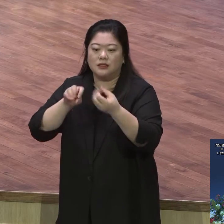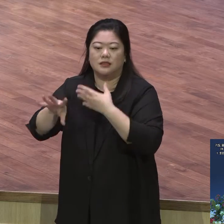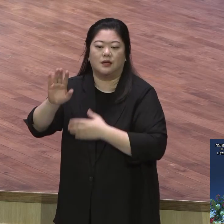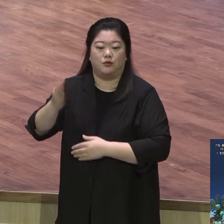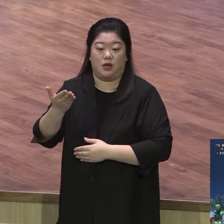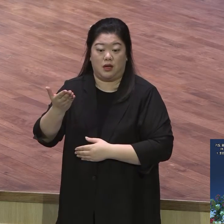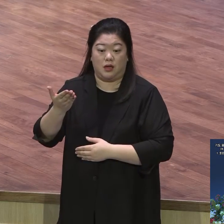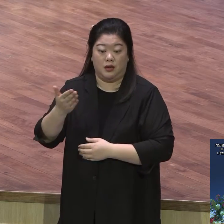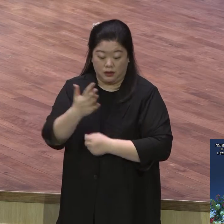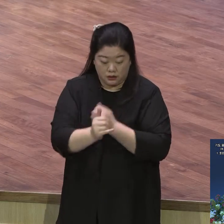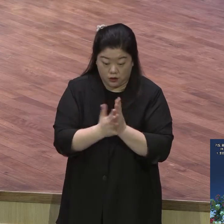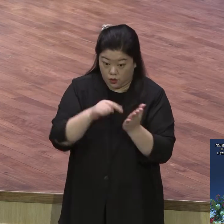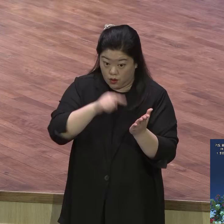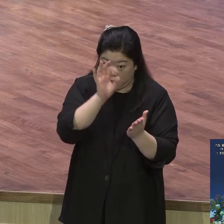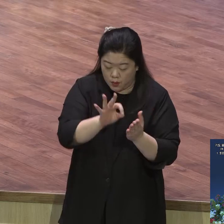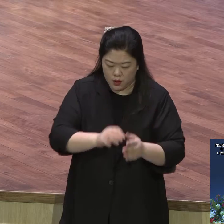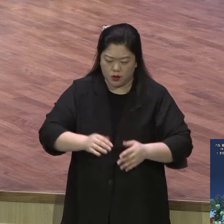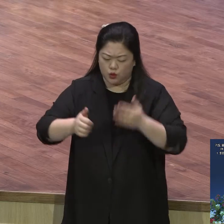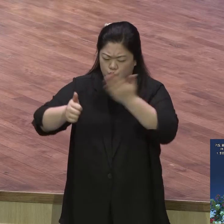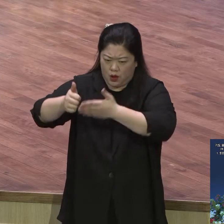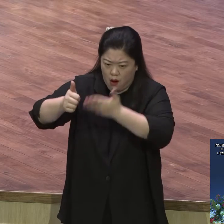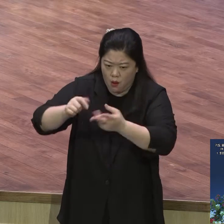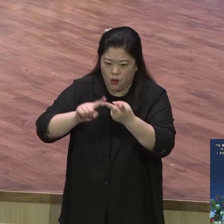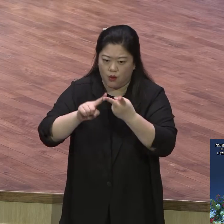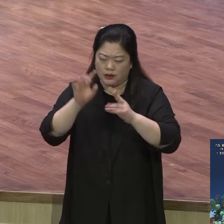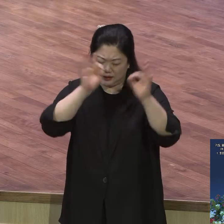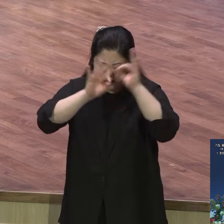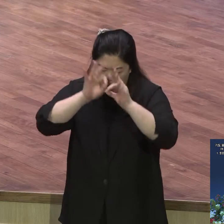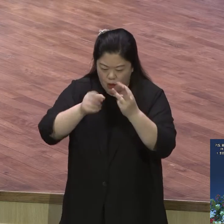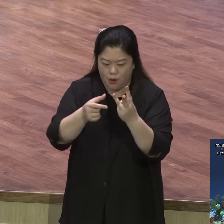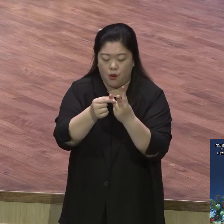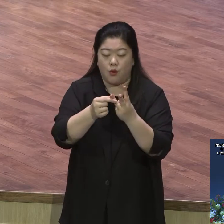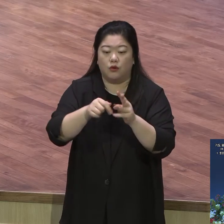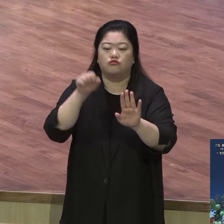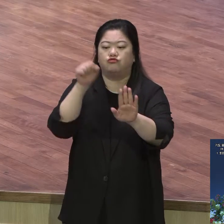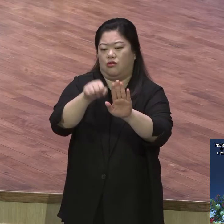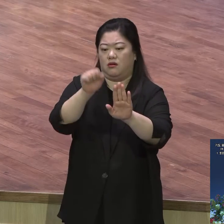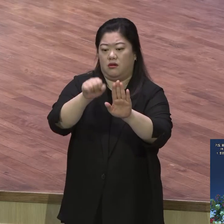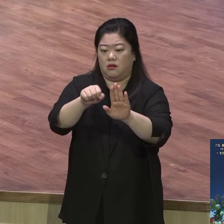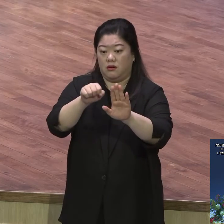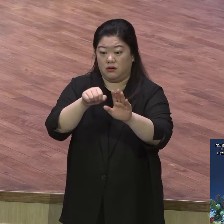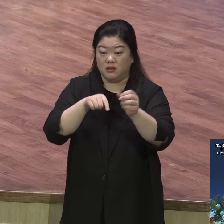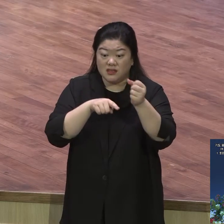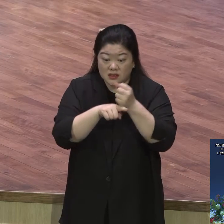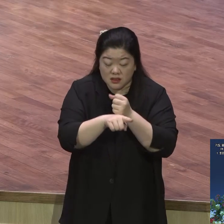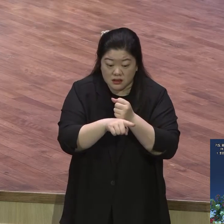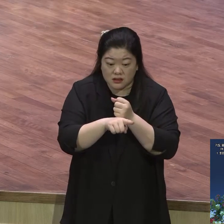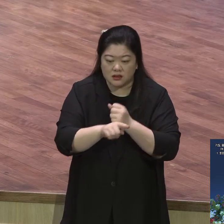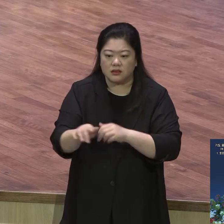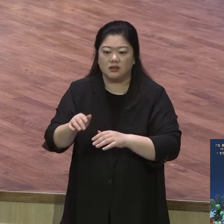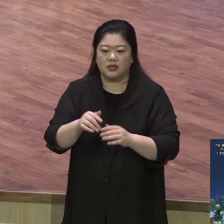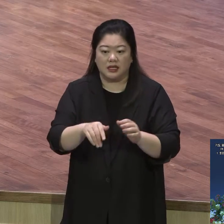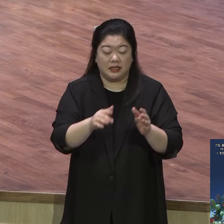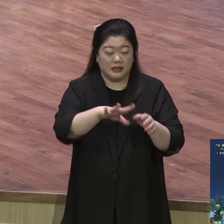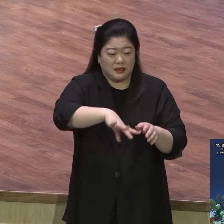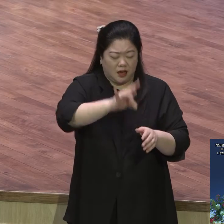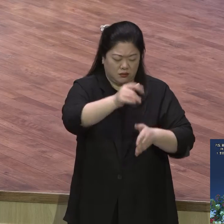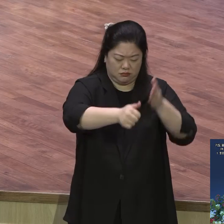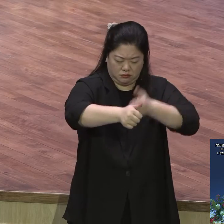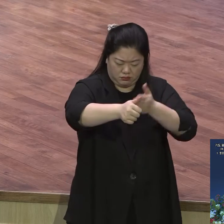두드리는 이게 뭐예요 결과물이 있다는 거예요 구하고 찾고 두드리면 결과물 오게 되어있다